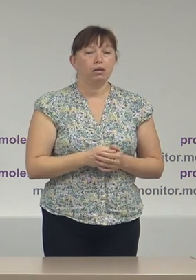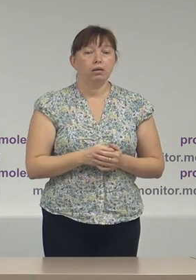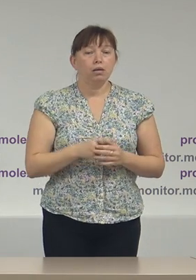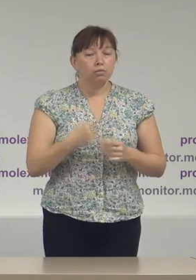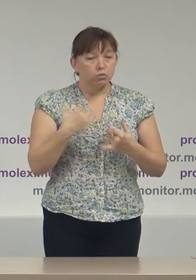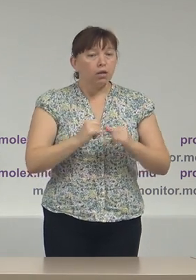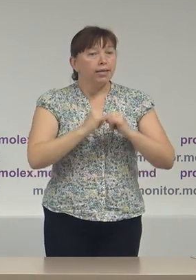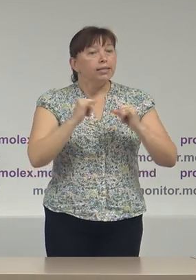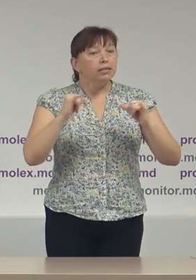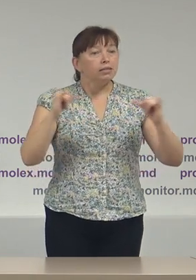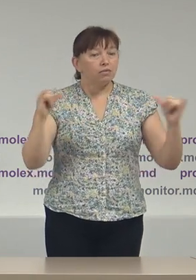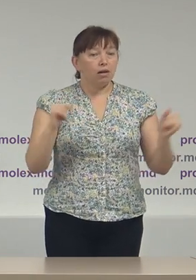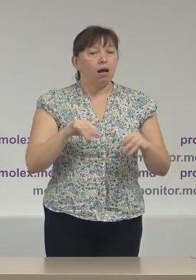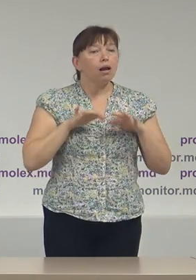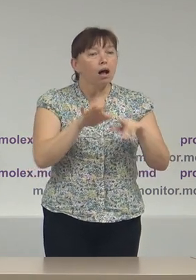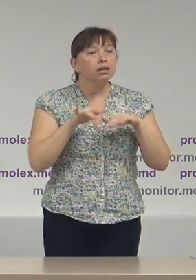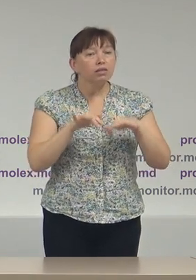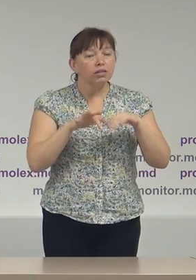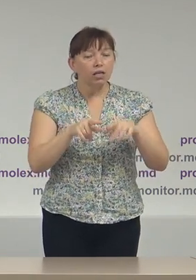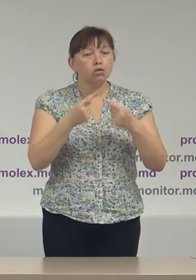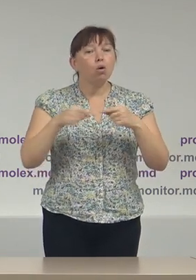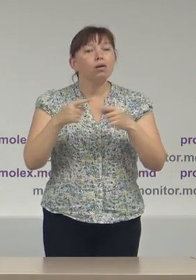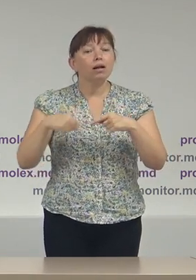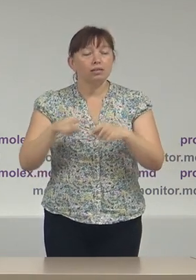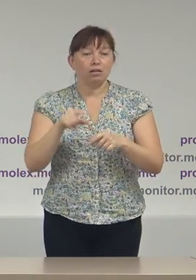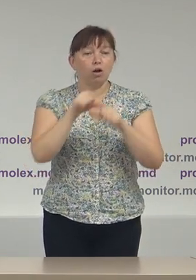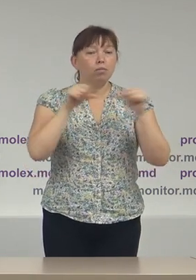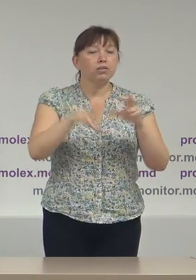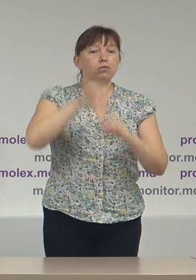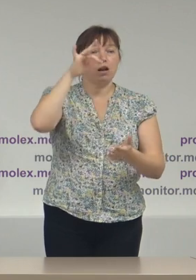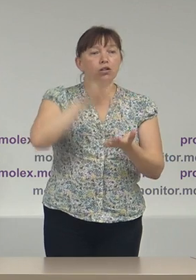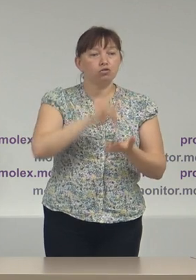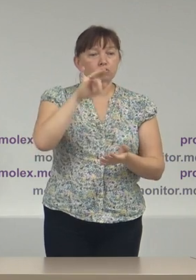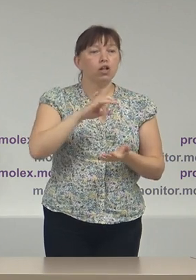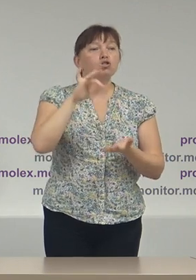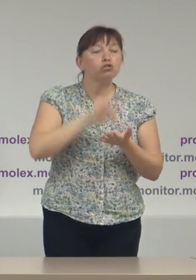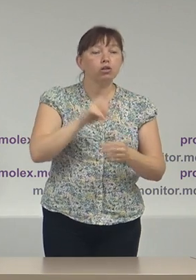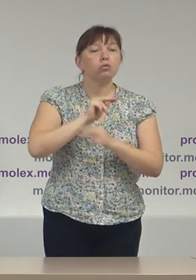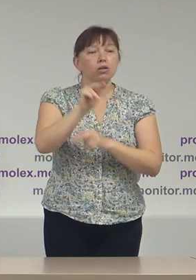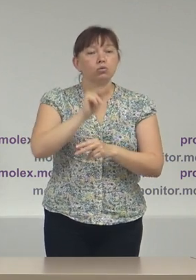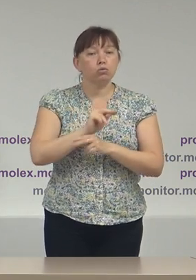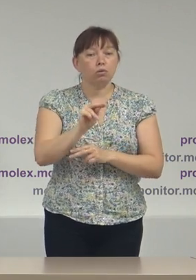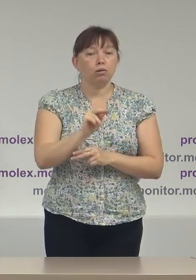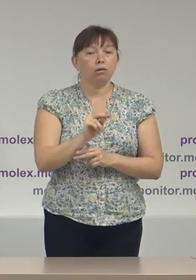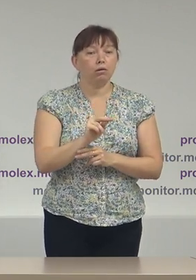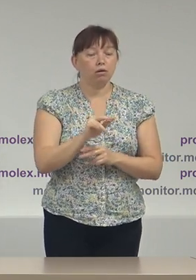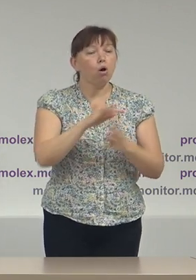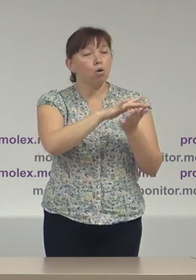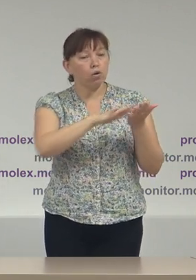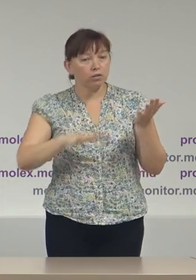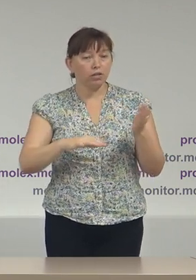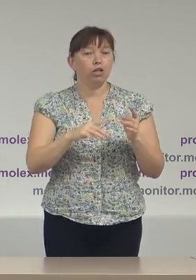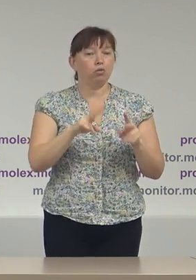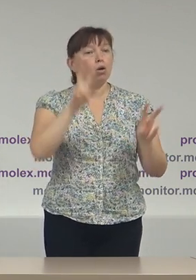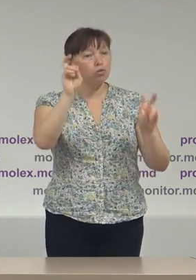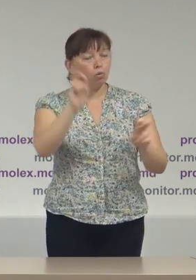intensificarea activităților organizate de Comisie Electorală Centrală și Centrul de Instruire Continu în domeniul